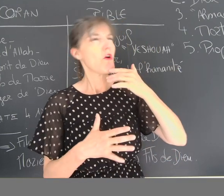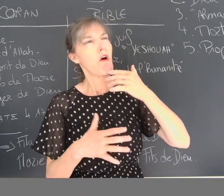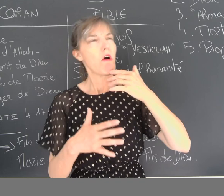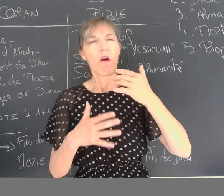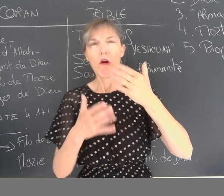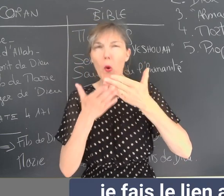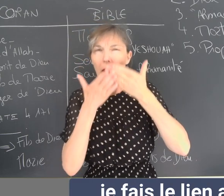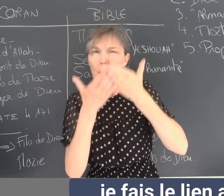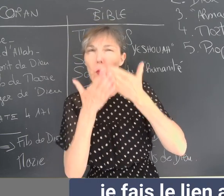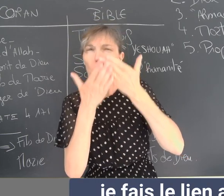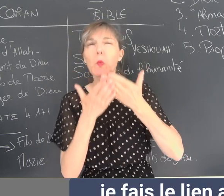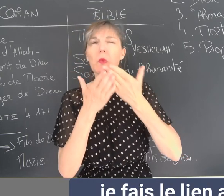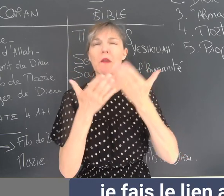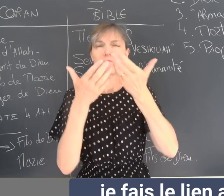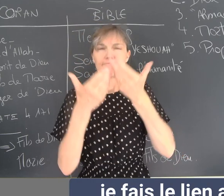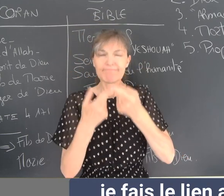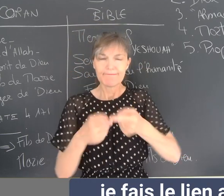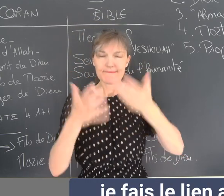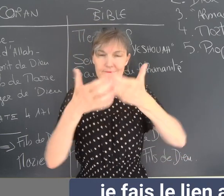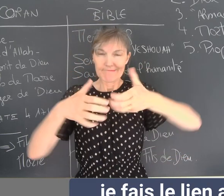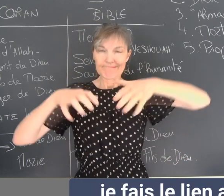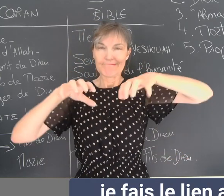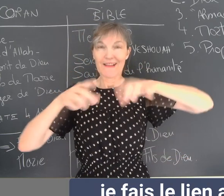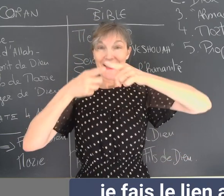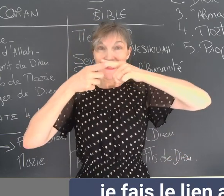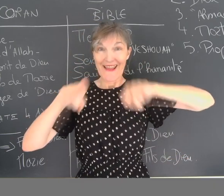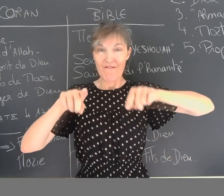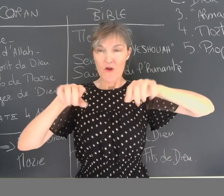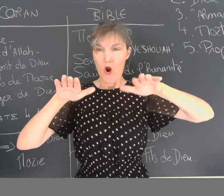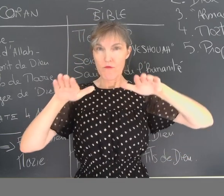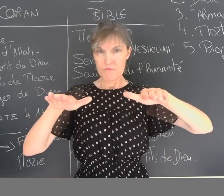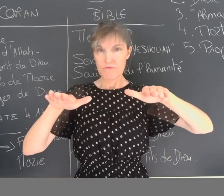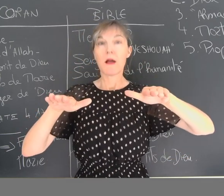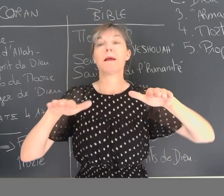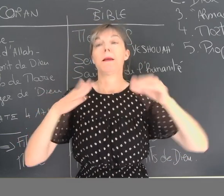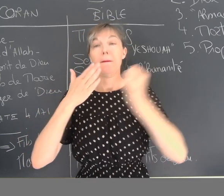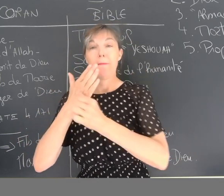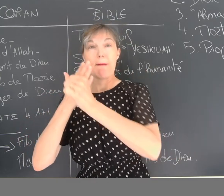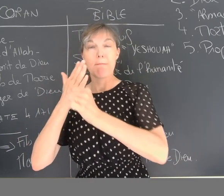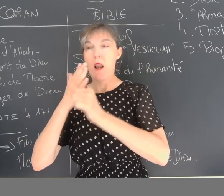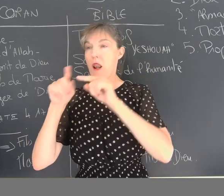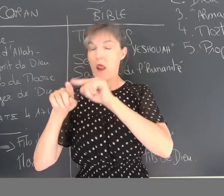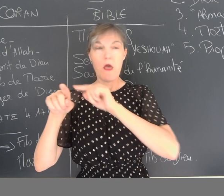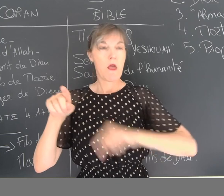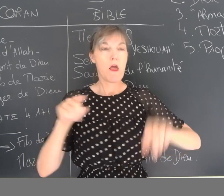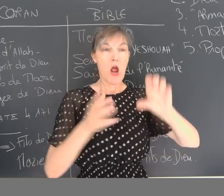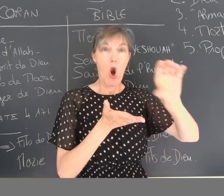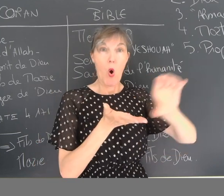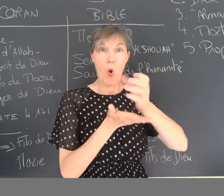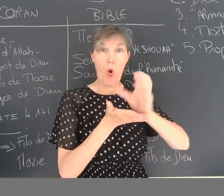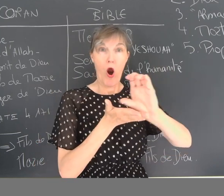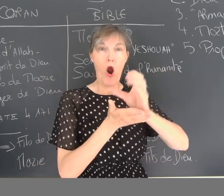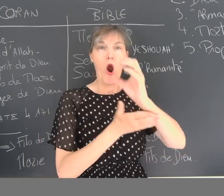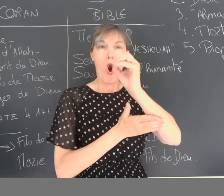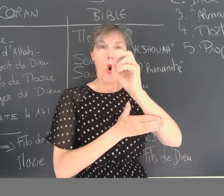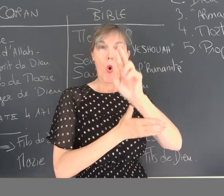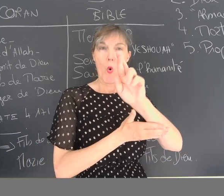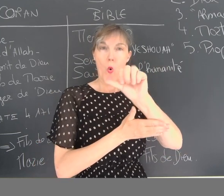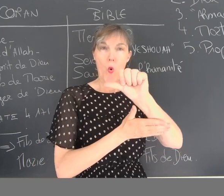fais le lien avec des lectures que j'ai déjà faites plusieurs fois. Des lectures qui expliquent la différence entre